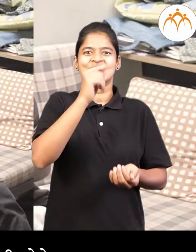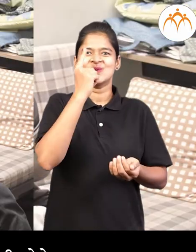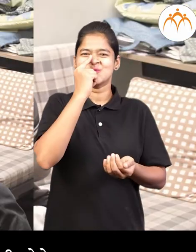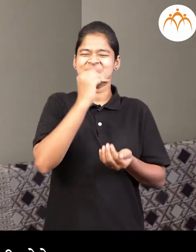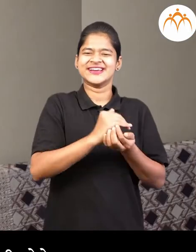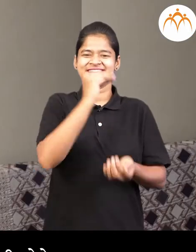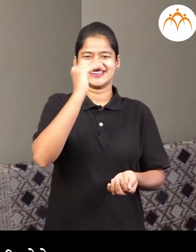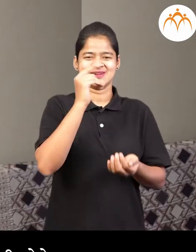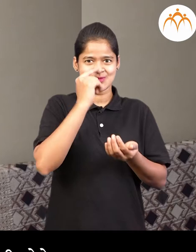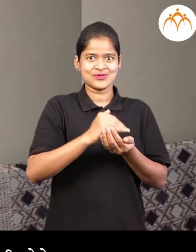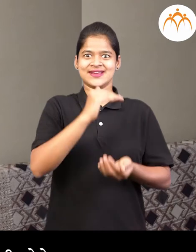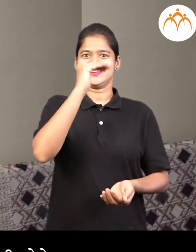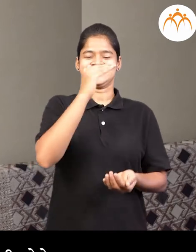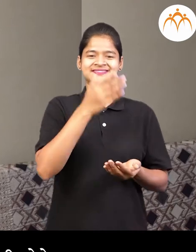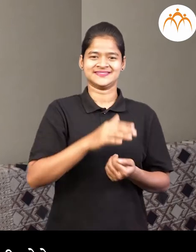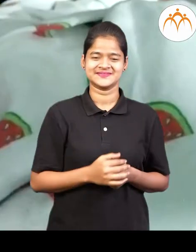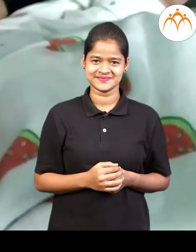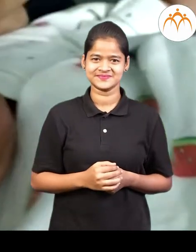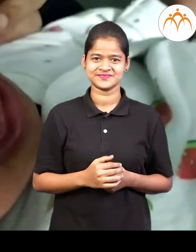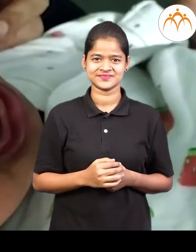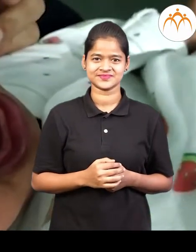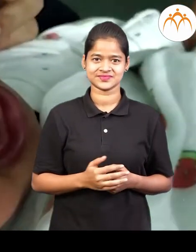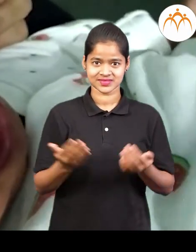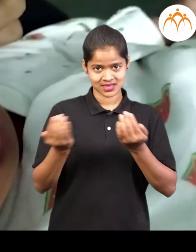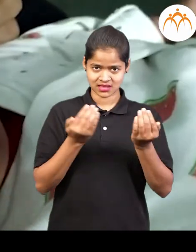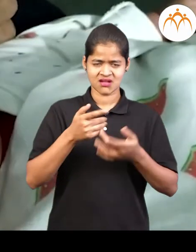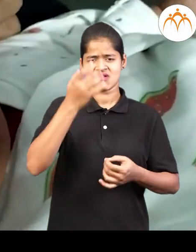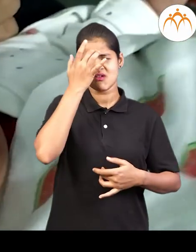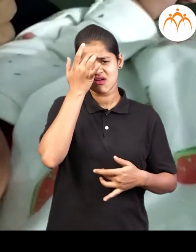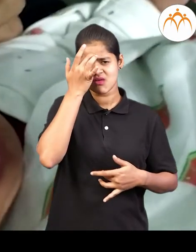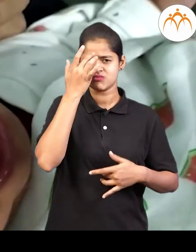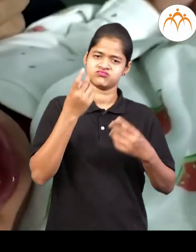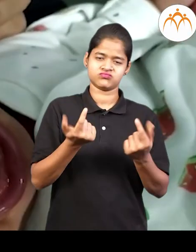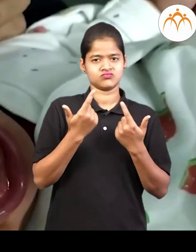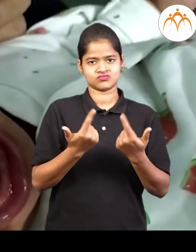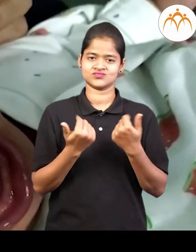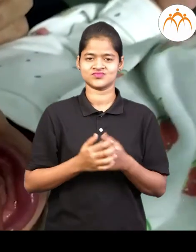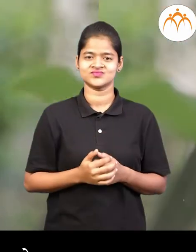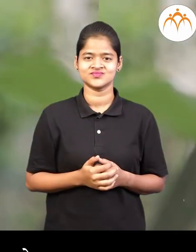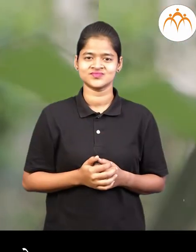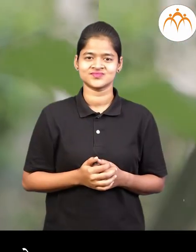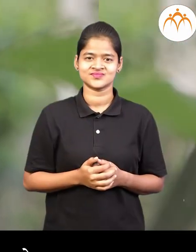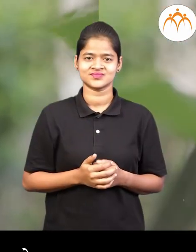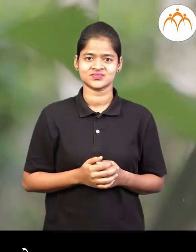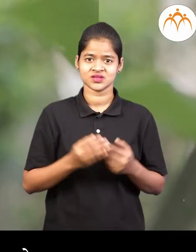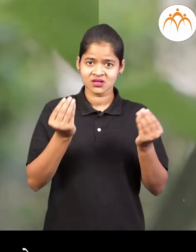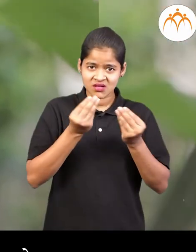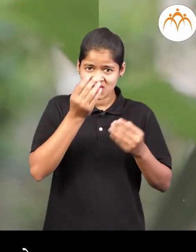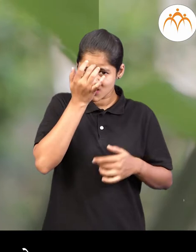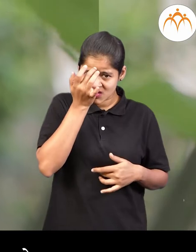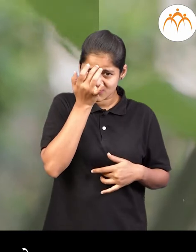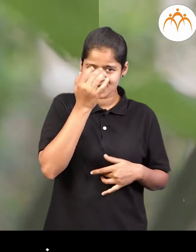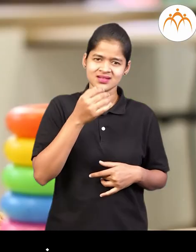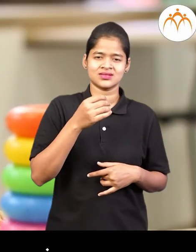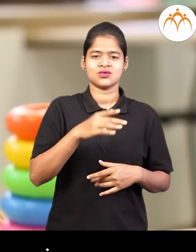मुलीची मोठी मुलगे होते लाहान मुलानना आजार हो शक्तात कही कही आजार हो